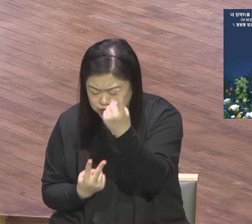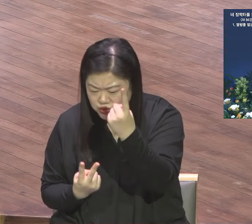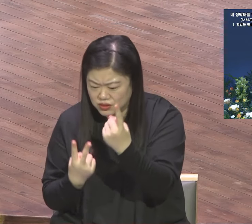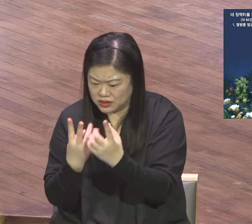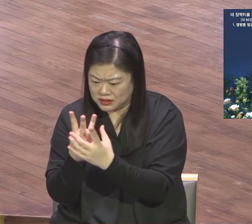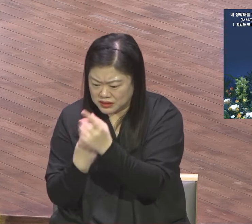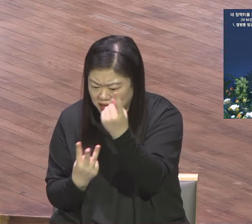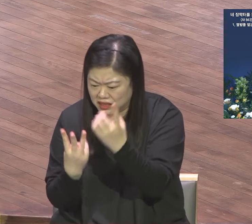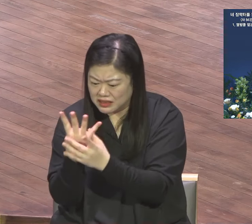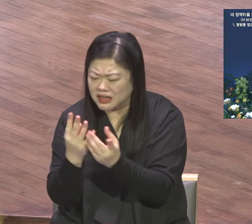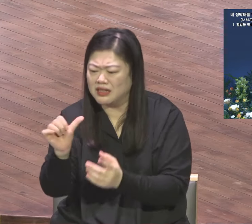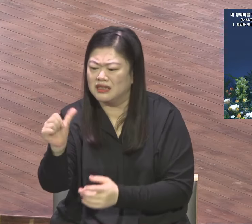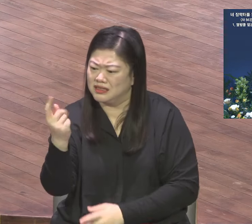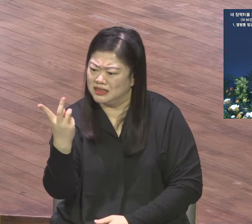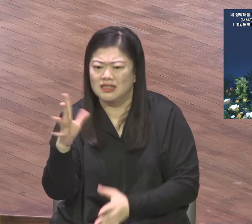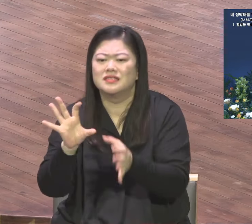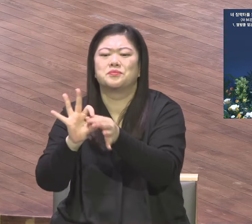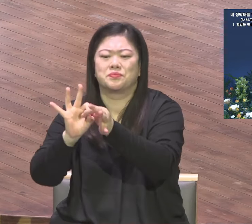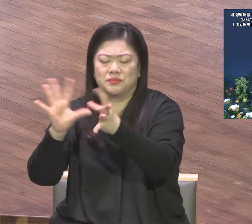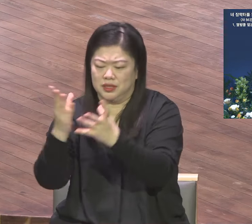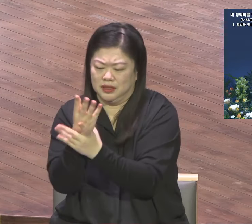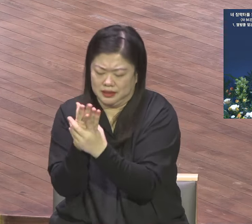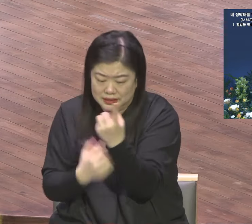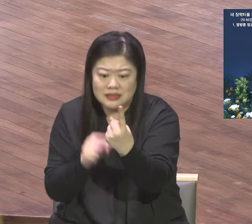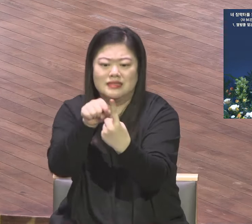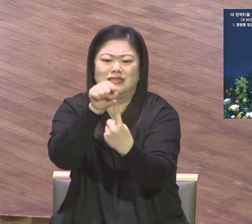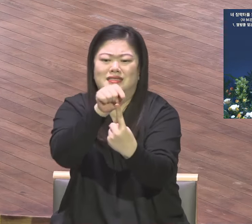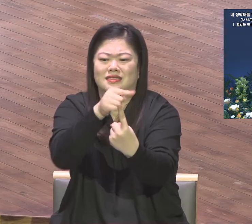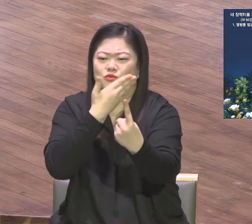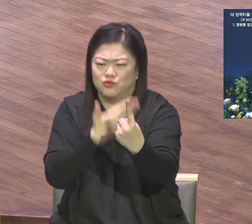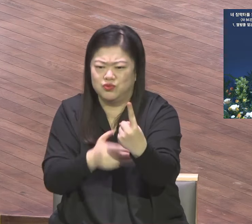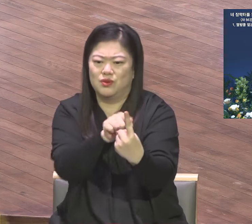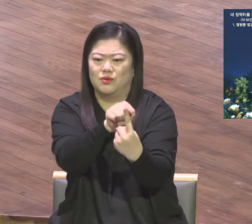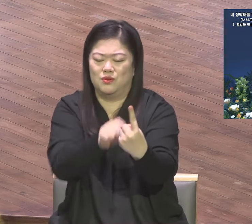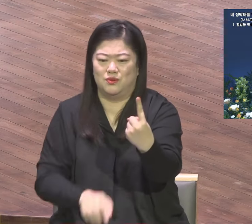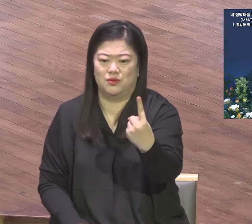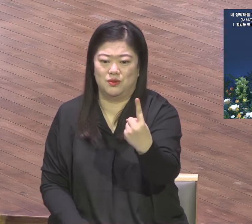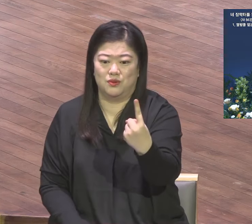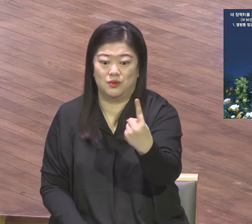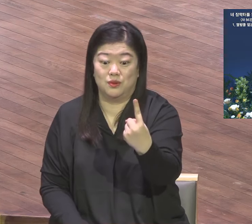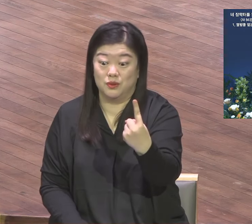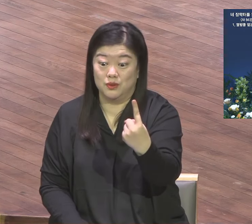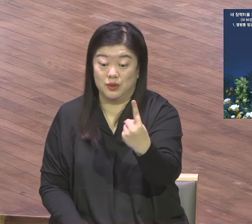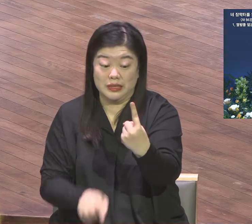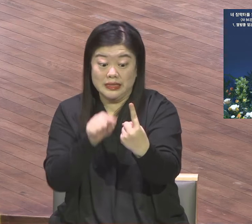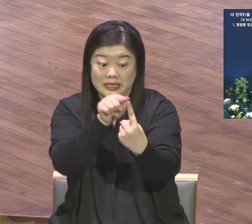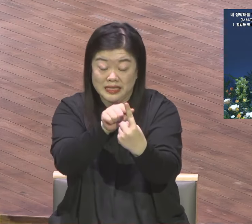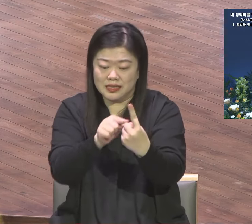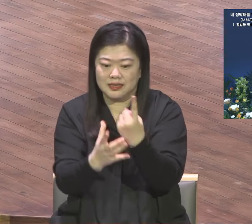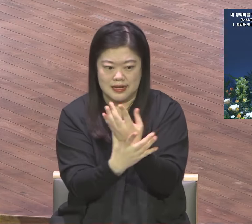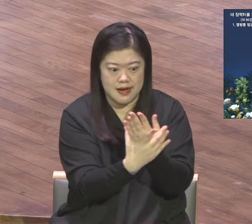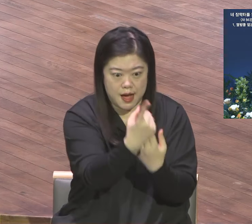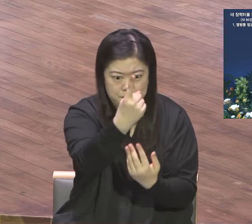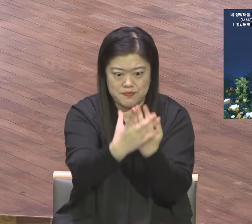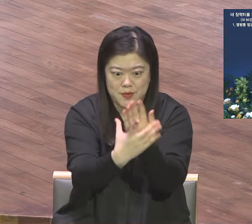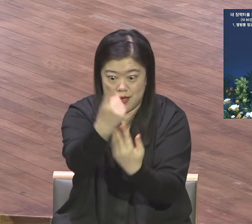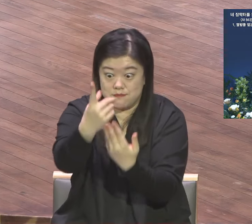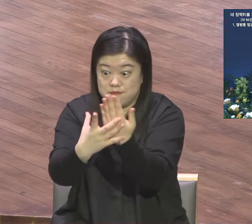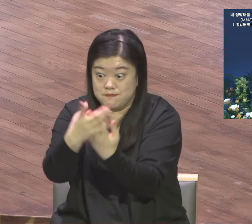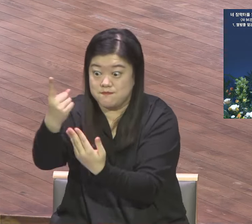팀 전두 한 팀 생명 구원을 한 팀 구원의 방주 한 팀 이거 만들어라. 한 팀 지금